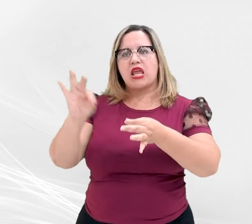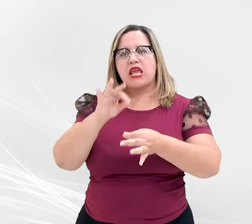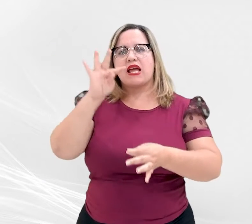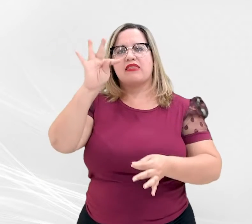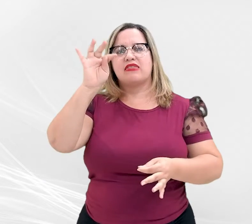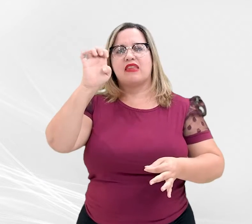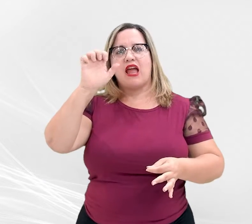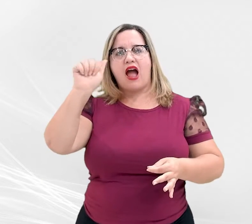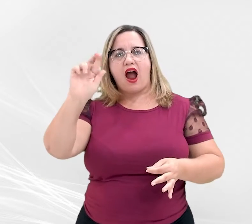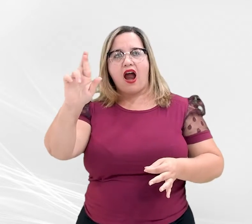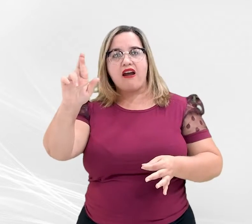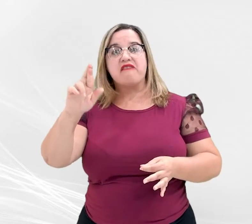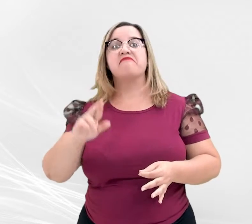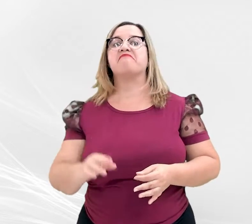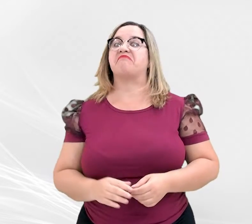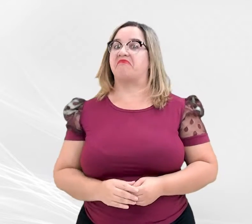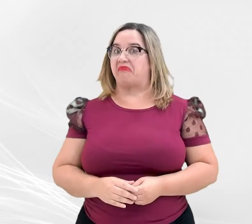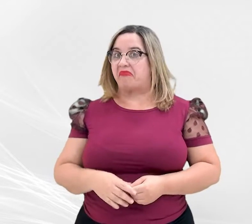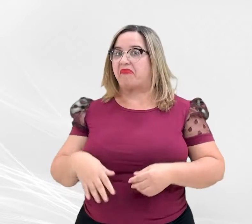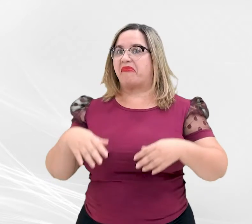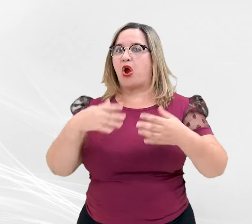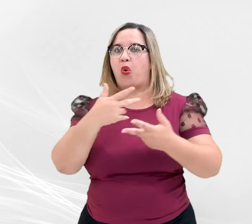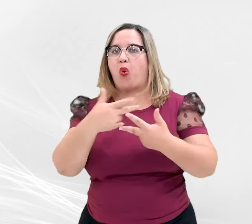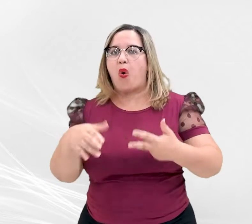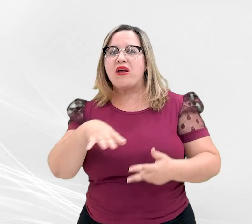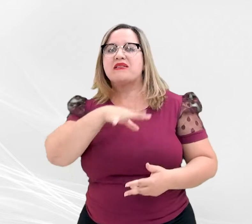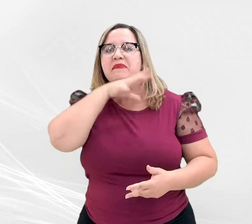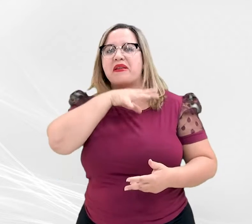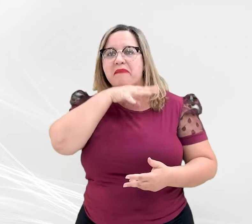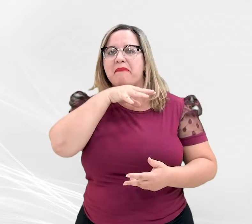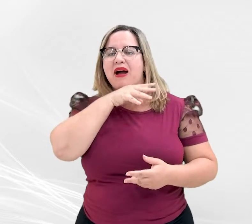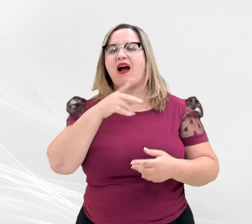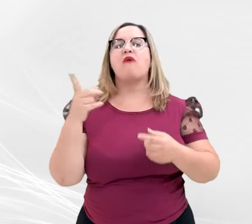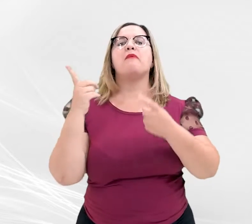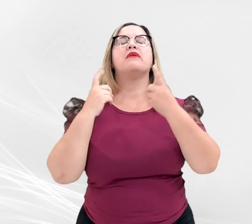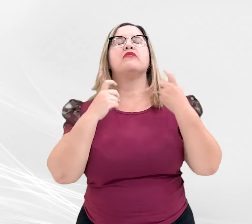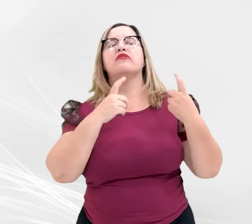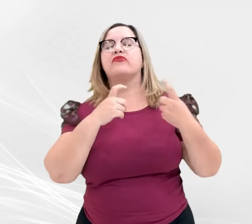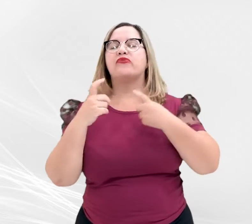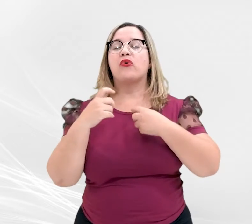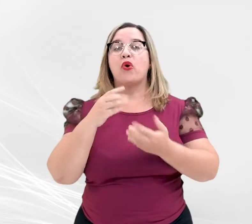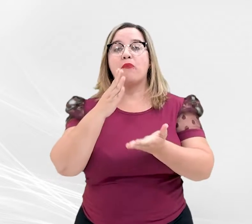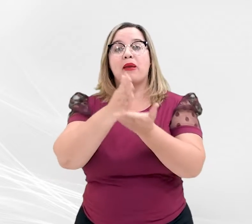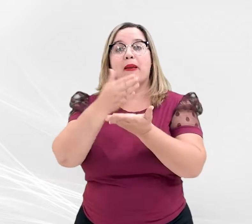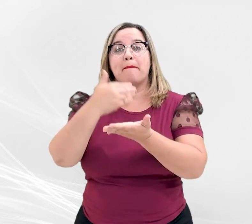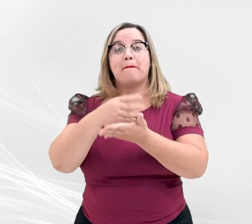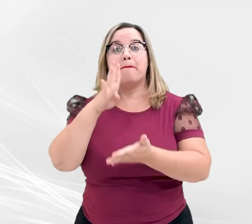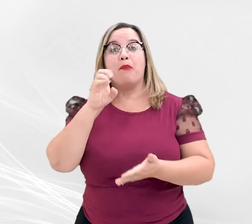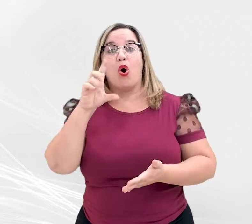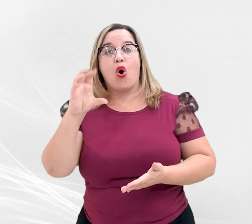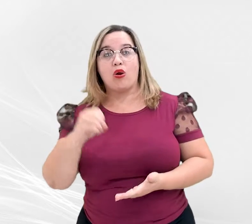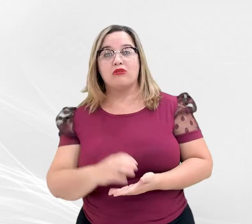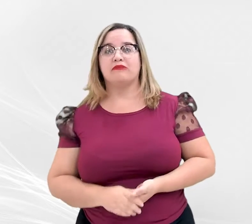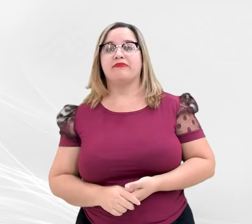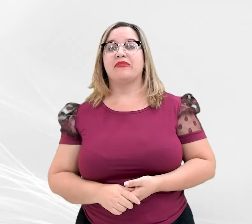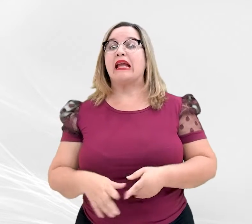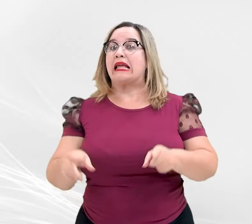mimos para pets, perfumes e bolos. E tem mais! Nos dois dias, haverá almoço com Maria